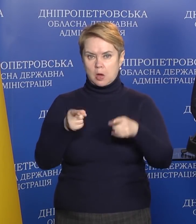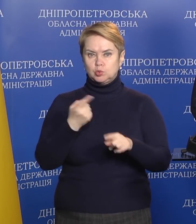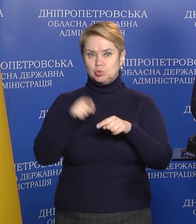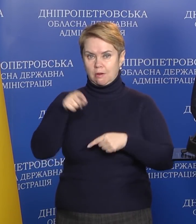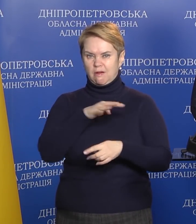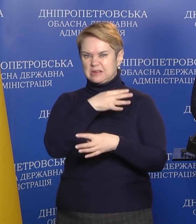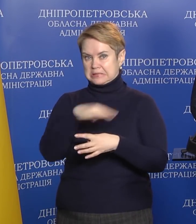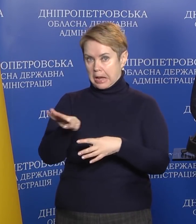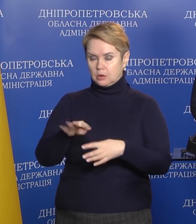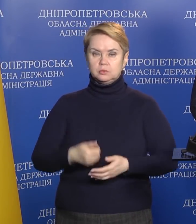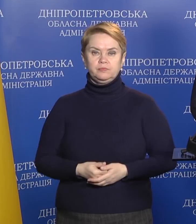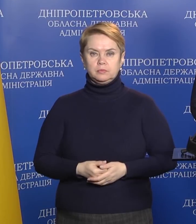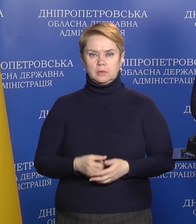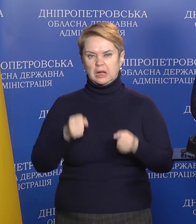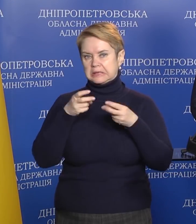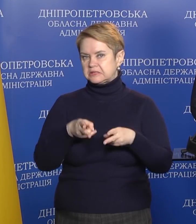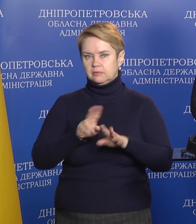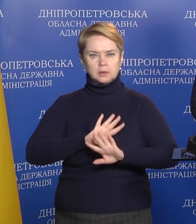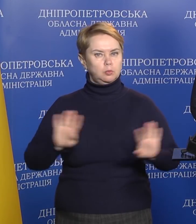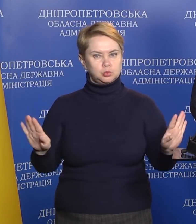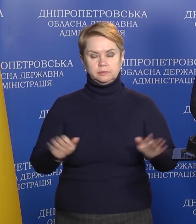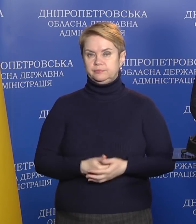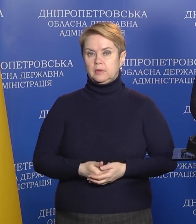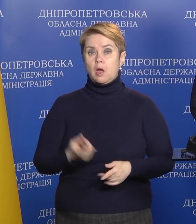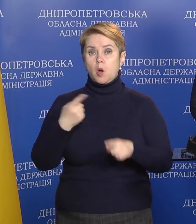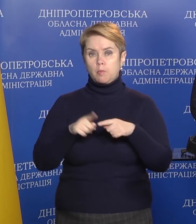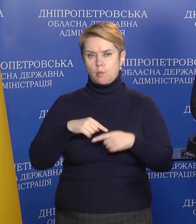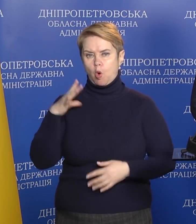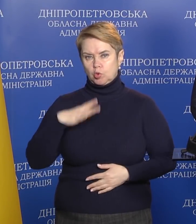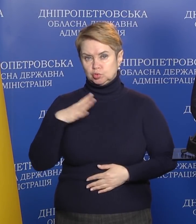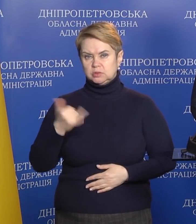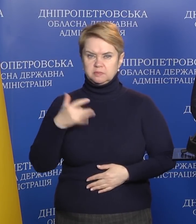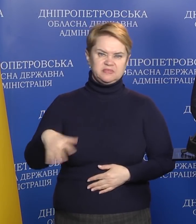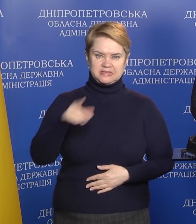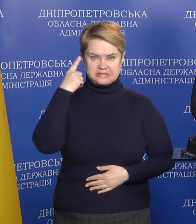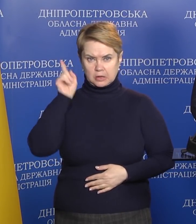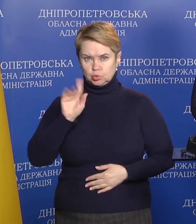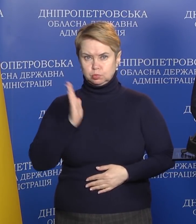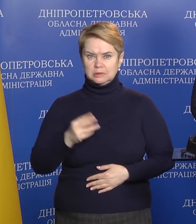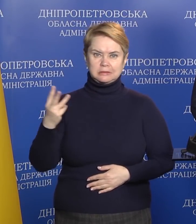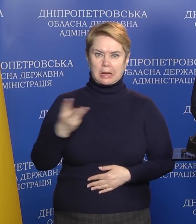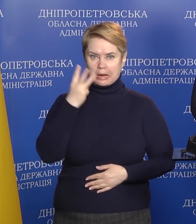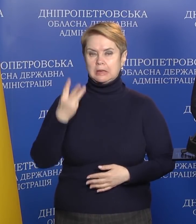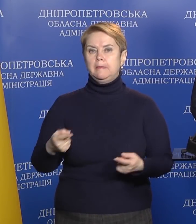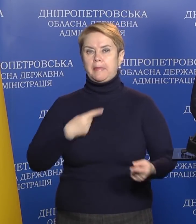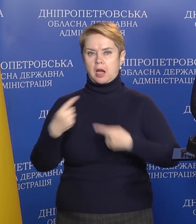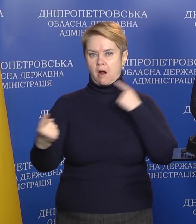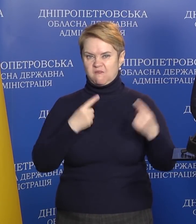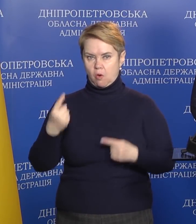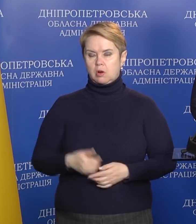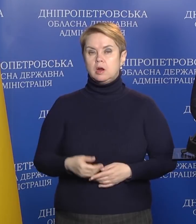що їх розстріляють, ризикувати ніхто не буде. То ми очікуємо, сьогодні ми всі знаємо, що буде третій раунд переговорів.